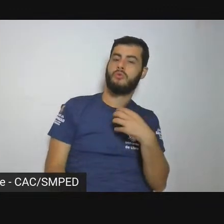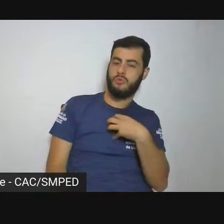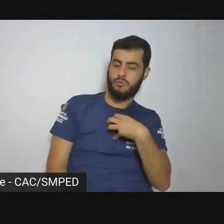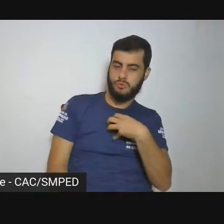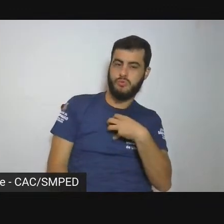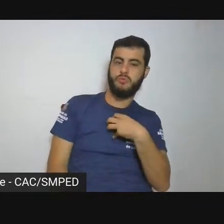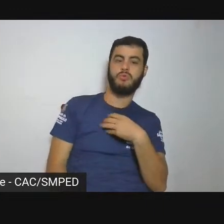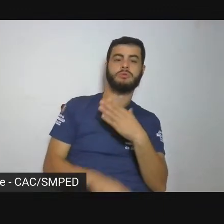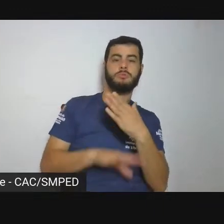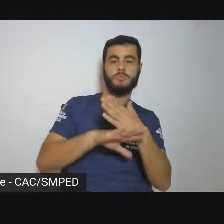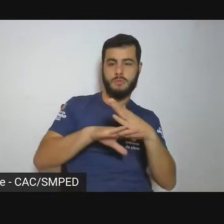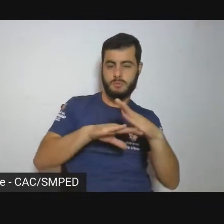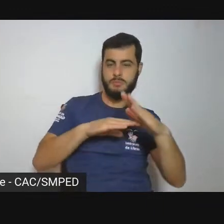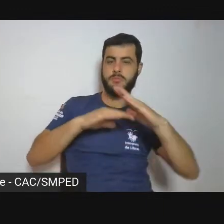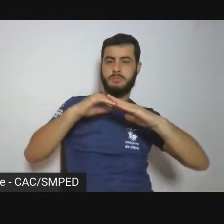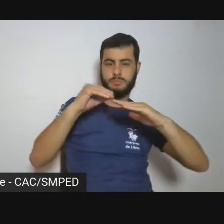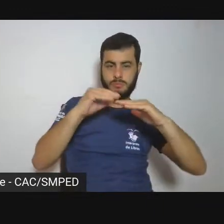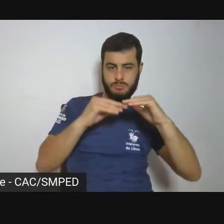medida,